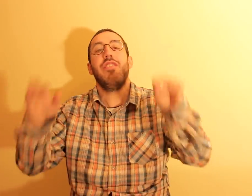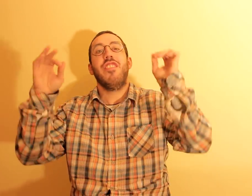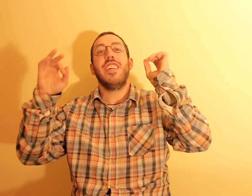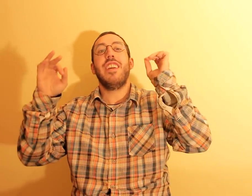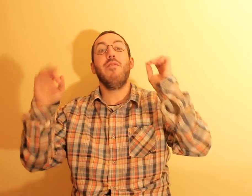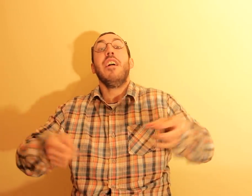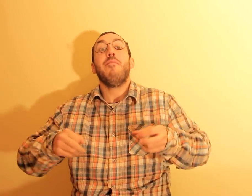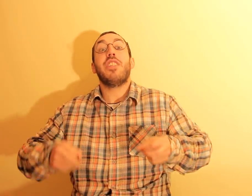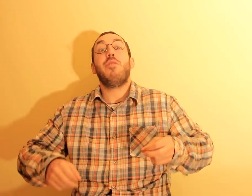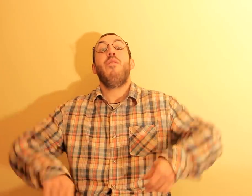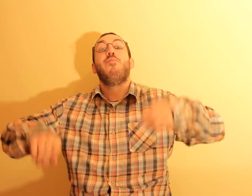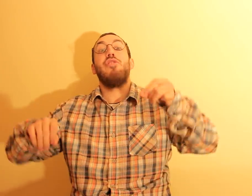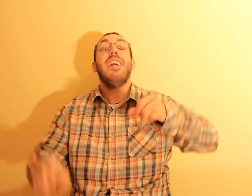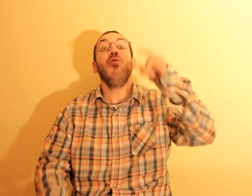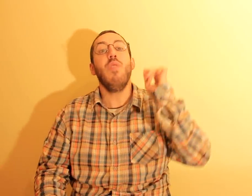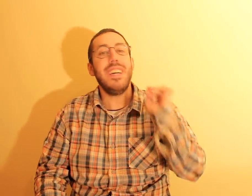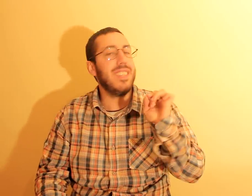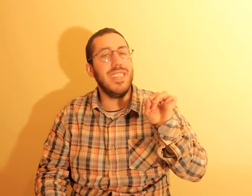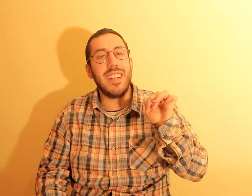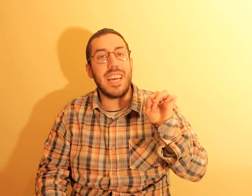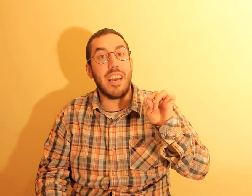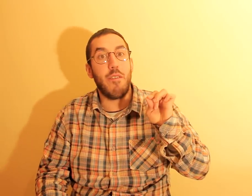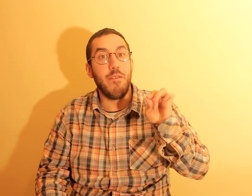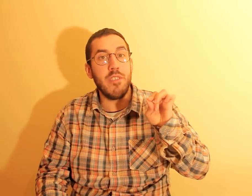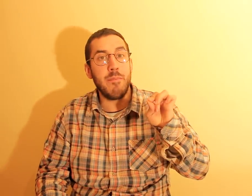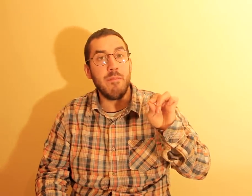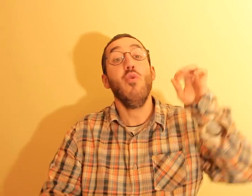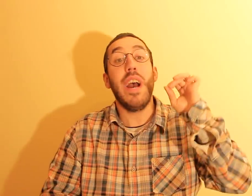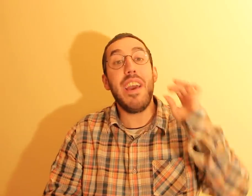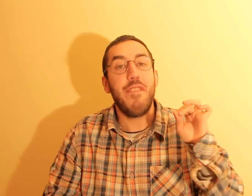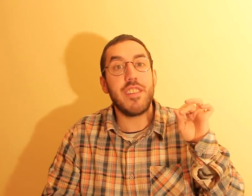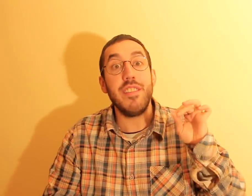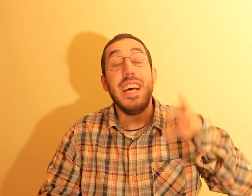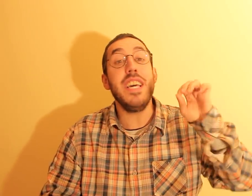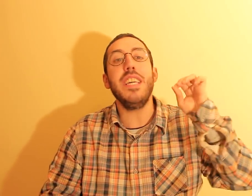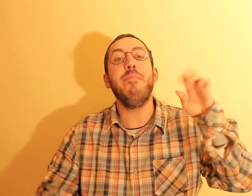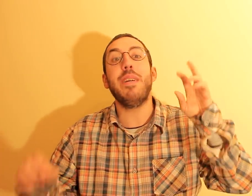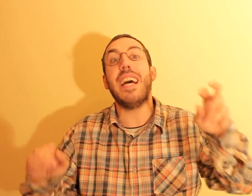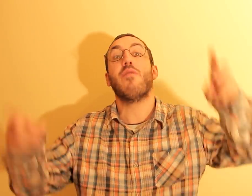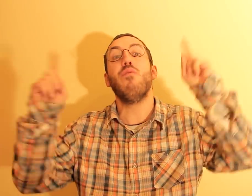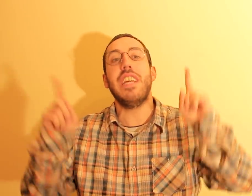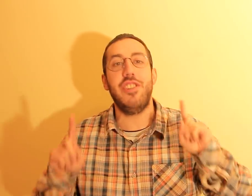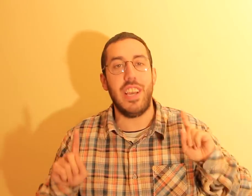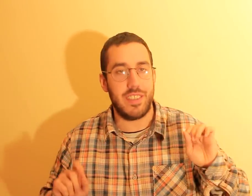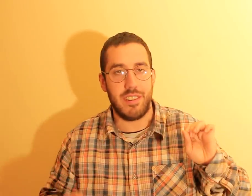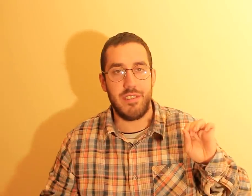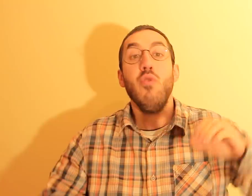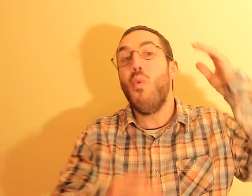cheio de dinheiro, vocês vão apostar no Arsenal a ganhar ao Fulham, no Everton a empatar com o Leicester, no